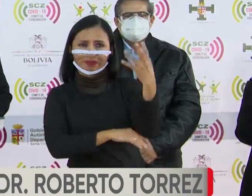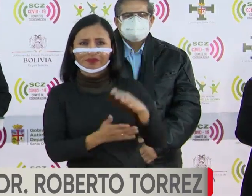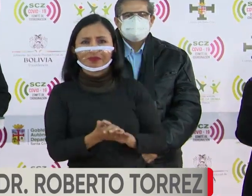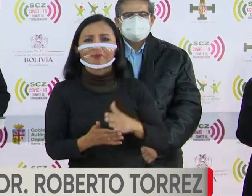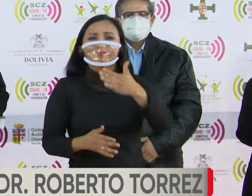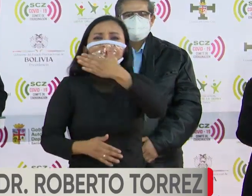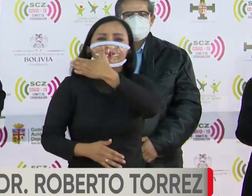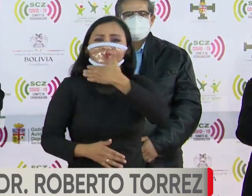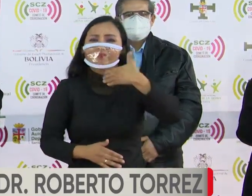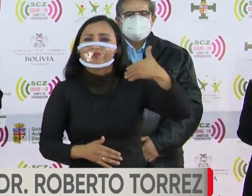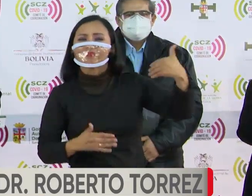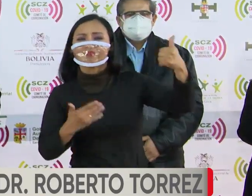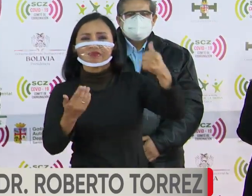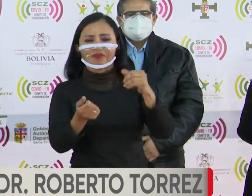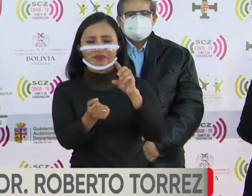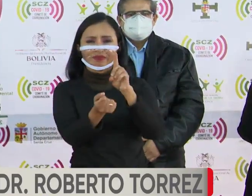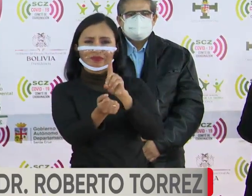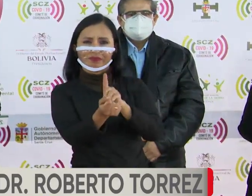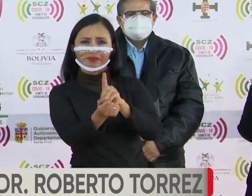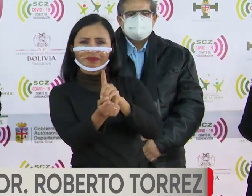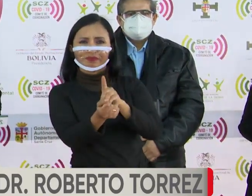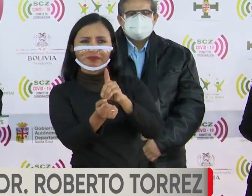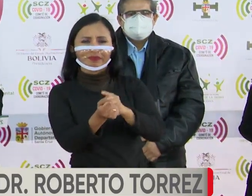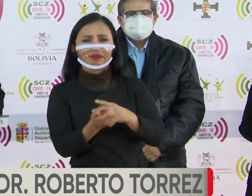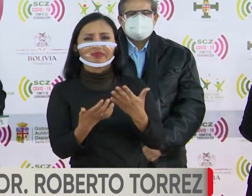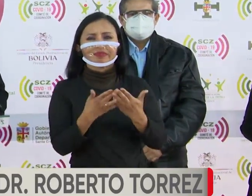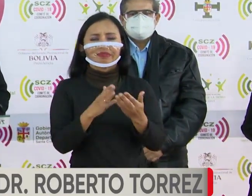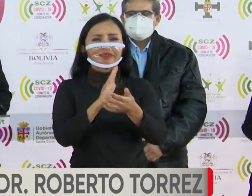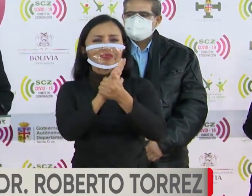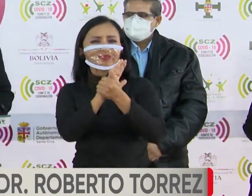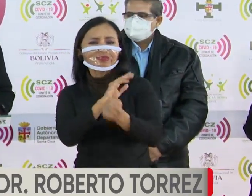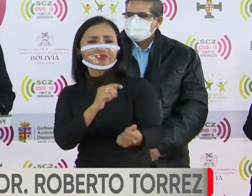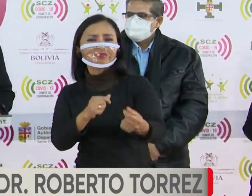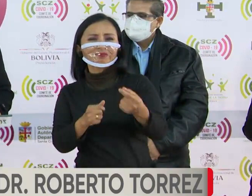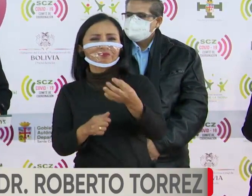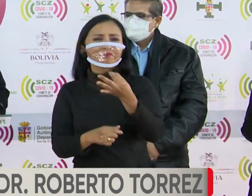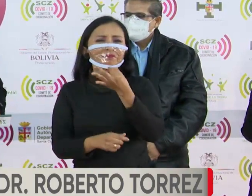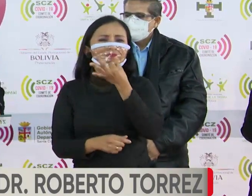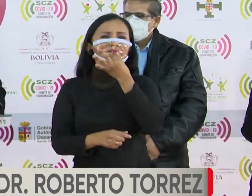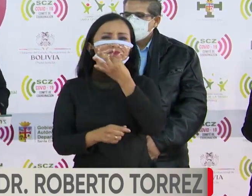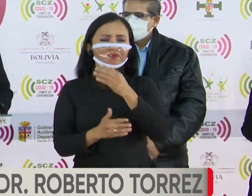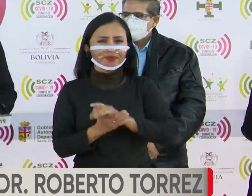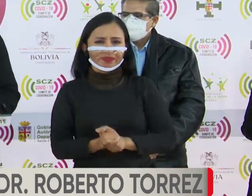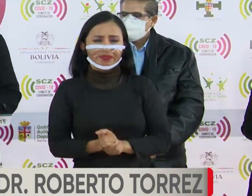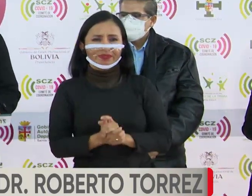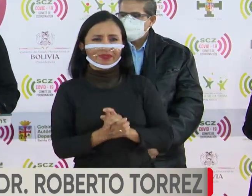uno de los mejores y primeros de Santa Cruz y de Bolivia,